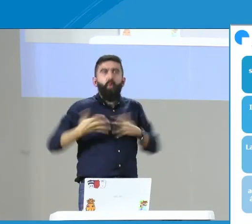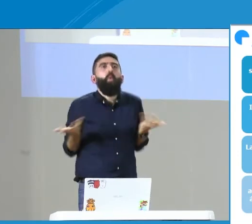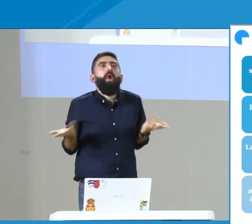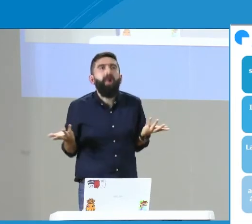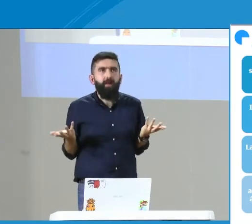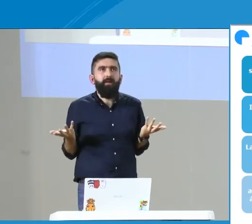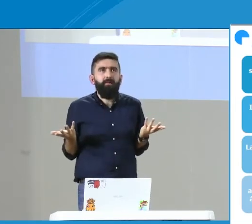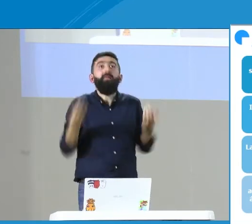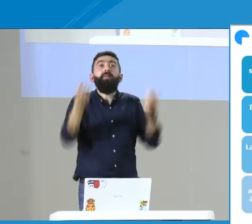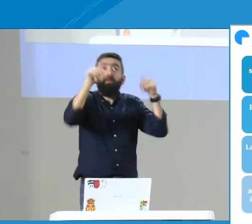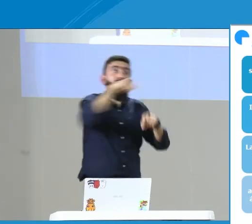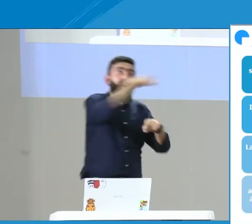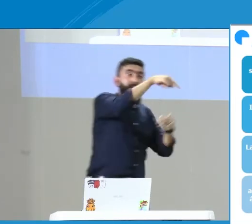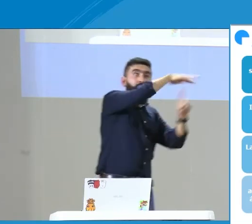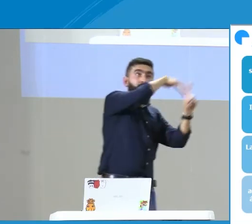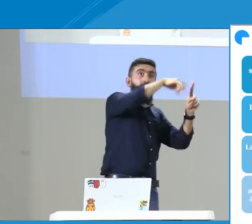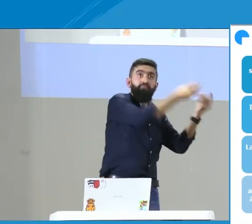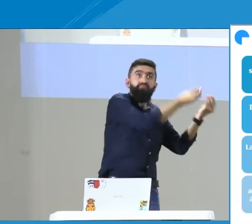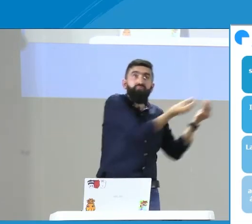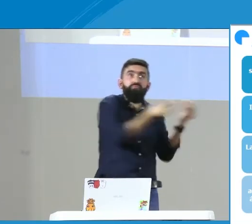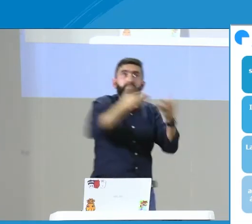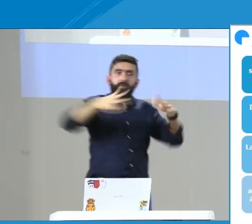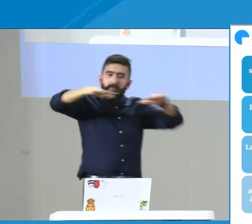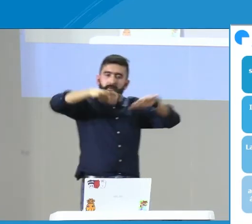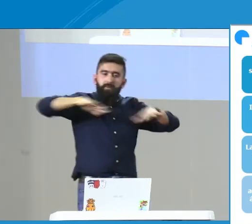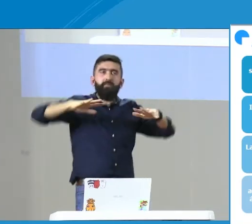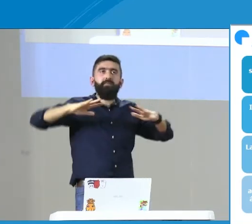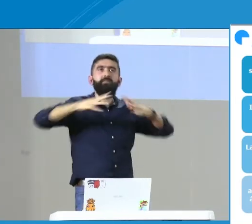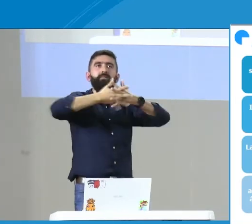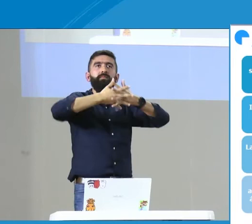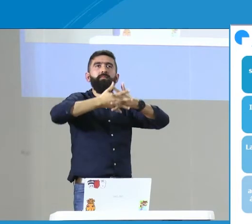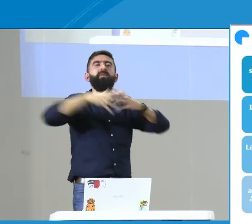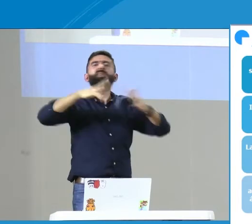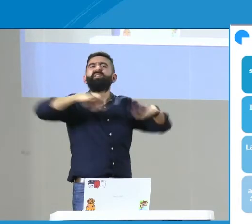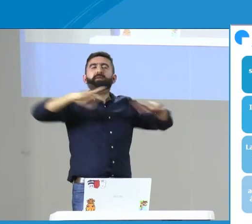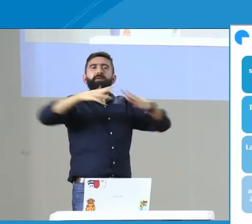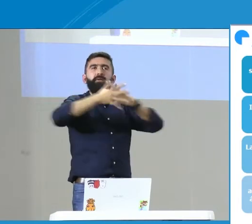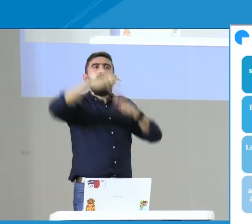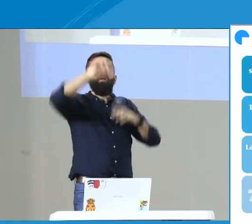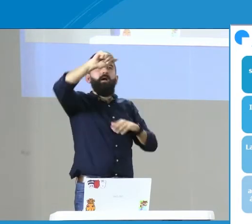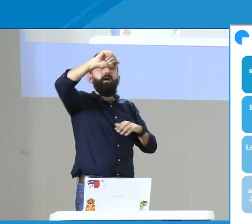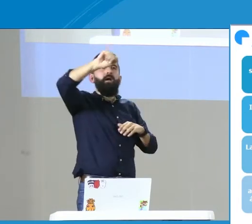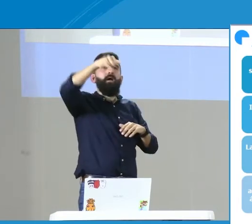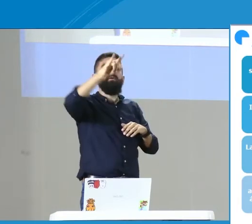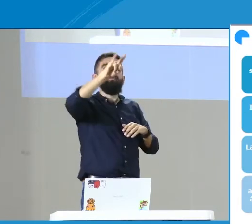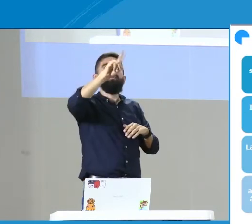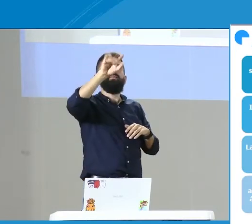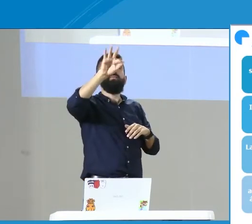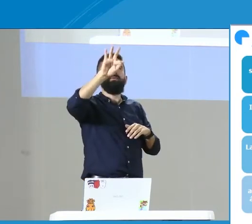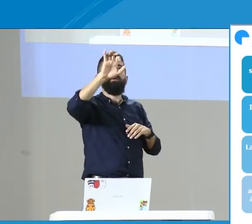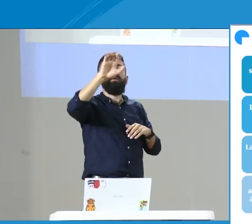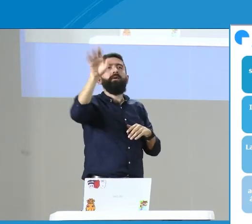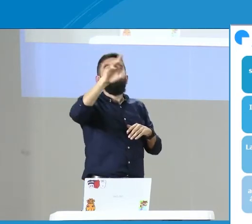es lo que queremos saber, ¿cómo se está haciendo la comunicación? ¿Cómo me comunico con esos diferentes entornos y diferentes contextos? ¿Se hacen esos ajustes?